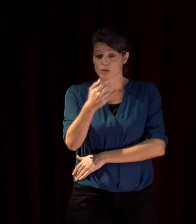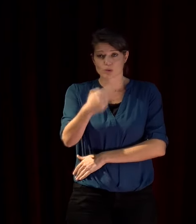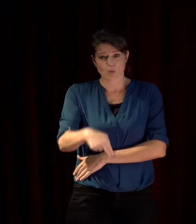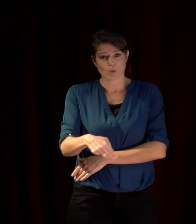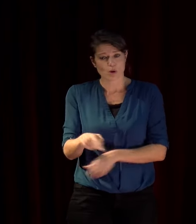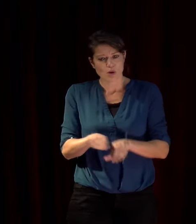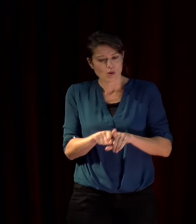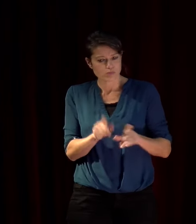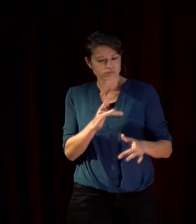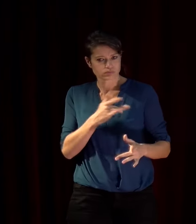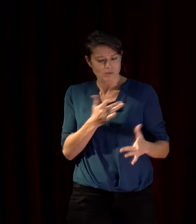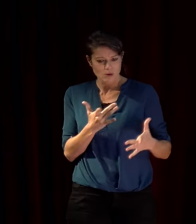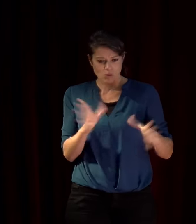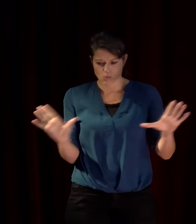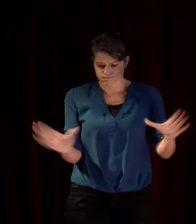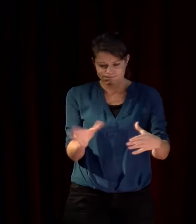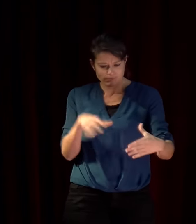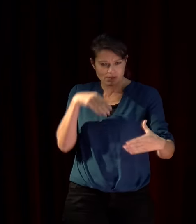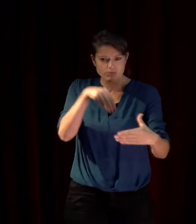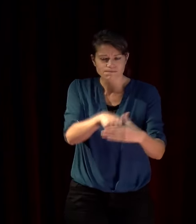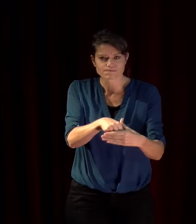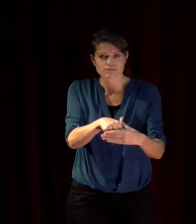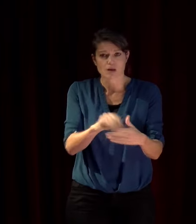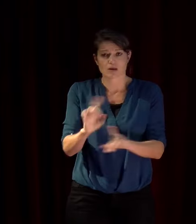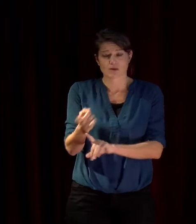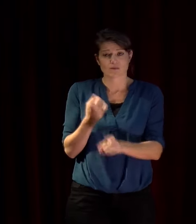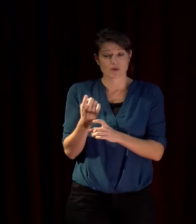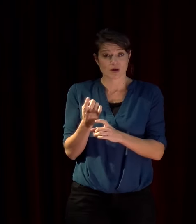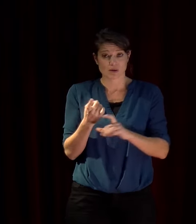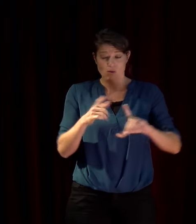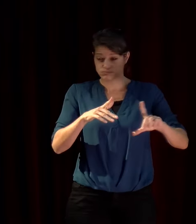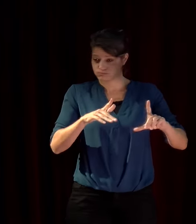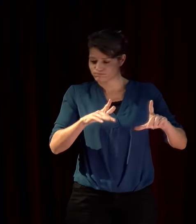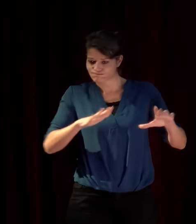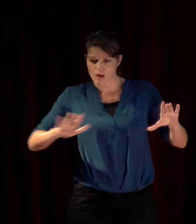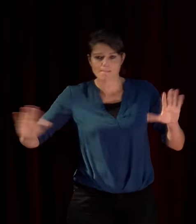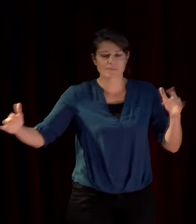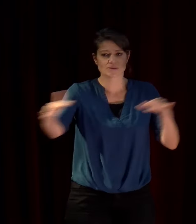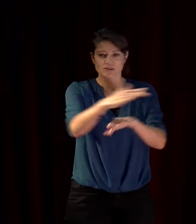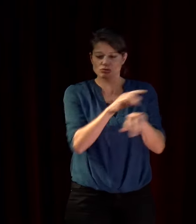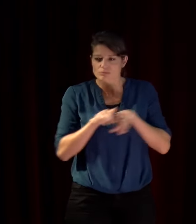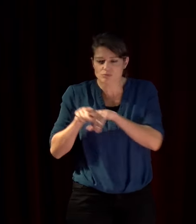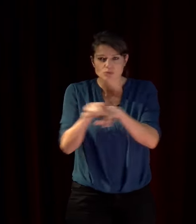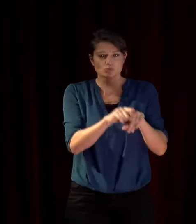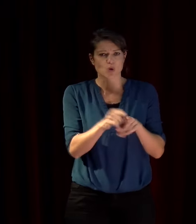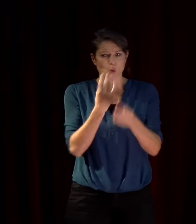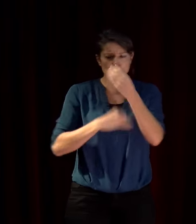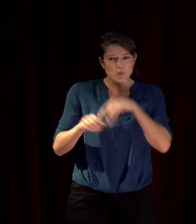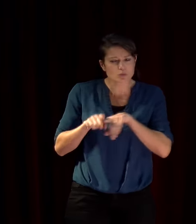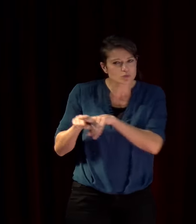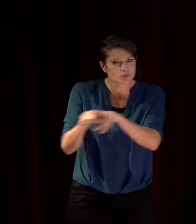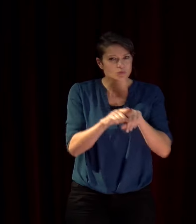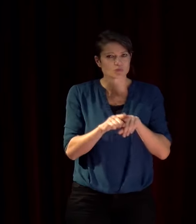sentiment d'appartenance qui nous vient des mêmes paysages des mêmes nourritures des mêmes